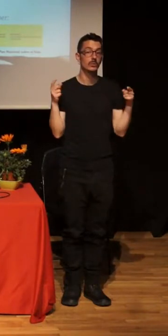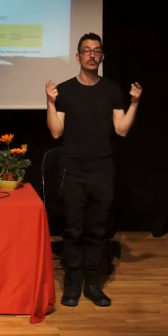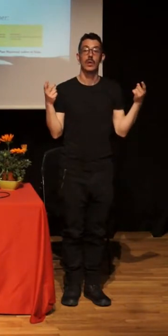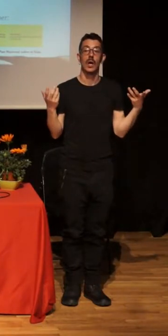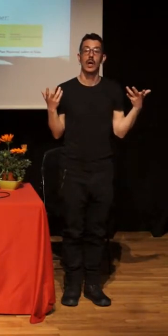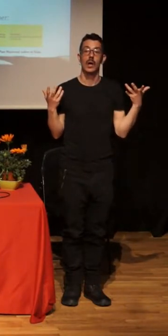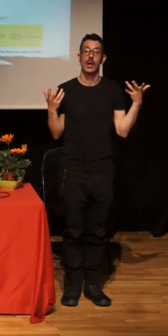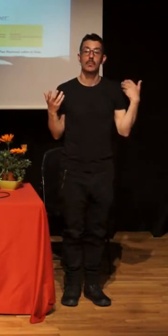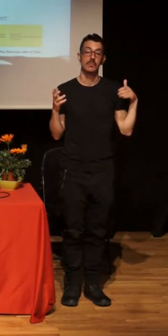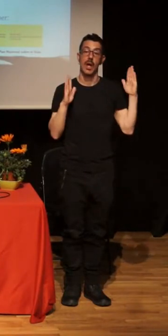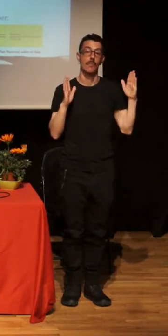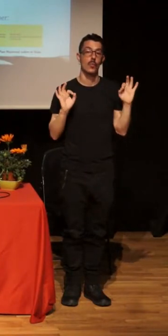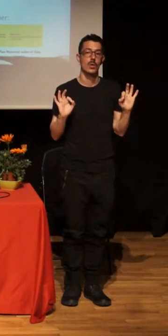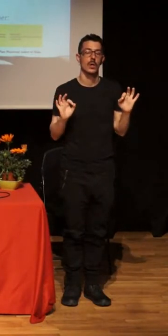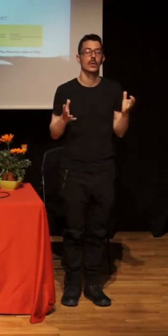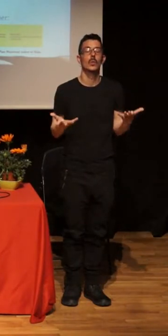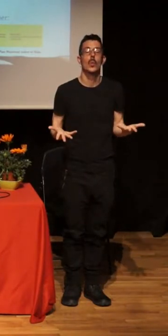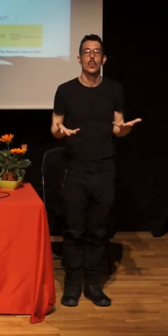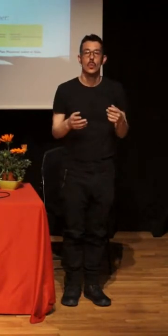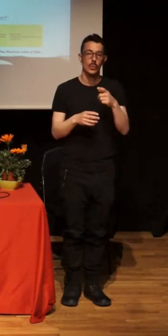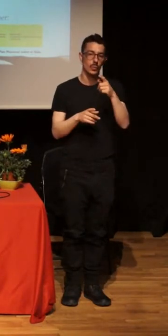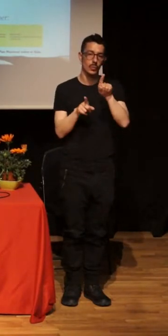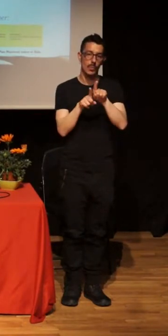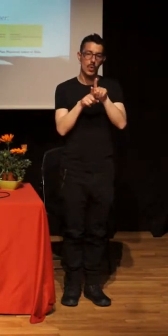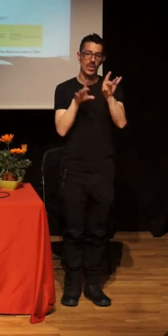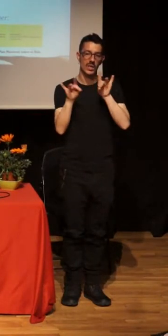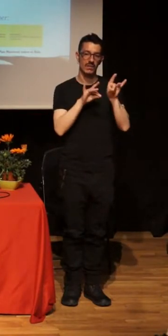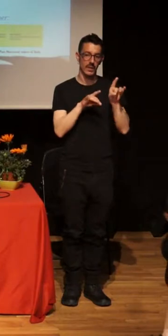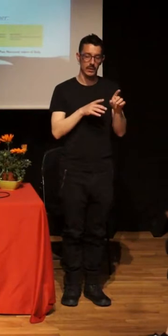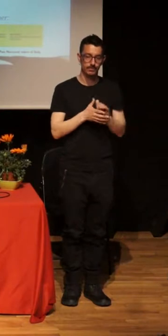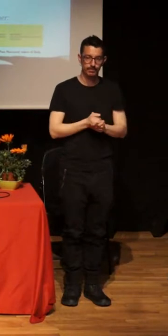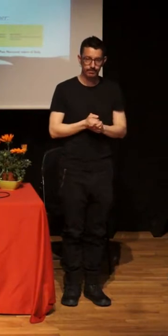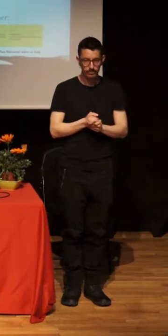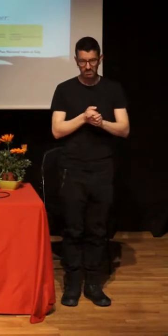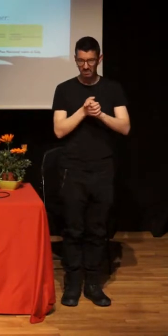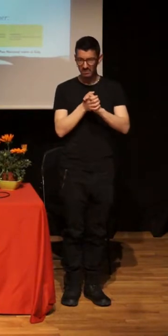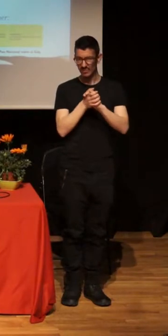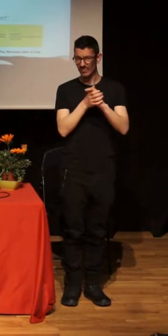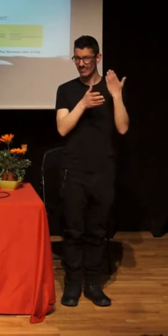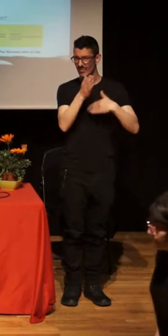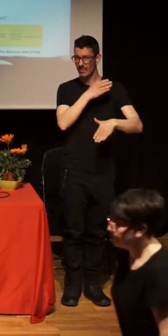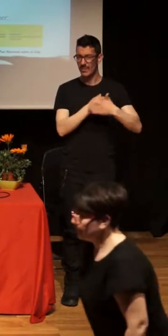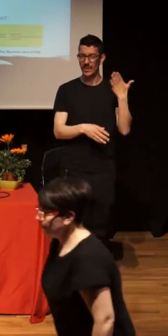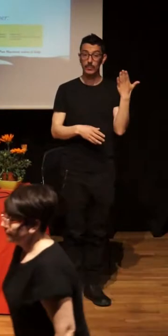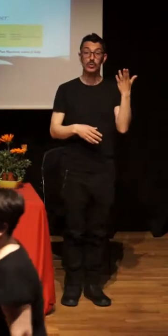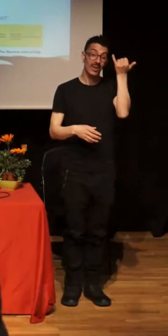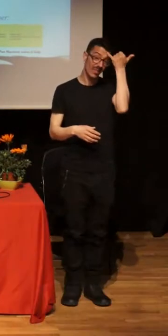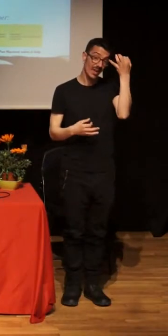Well, idea, when we started, was to be able to recover that, and to be able to that with